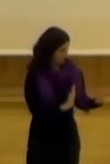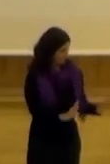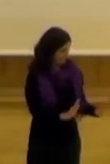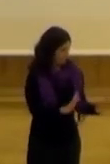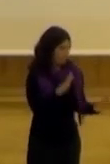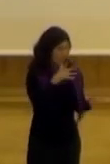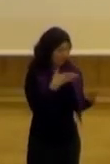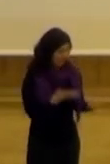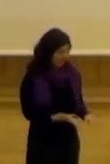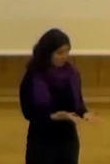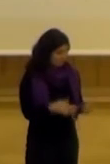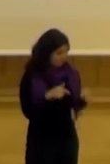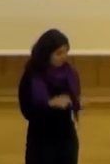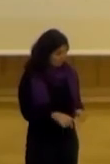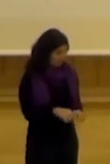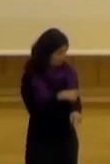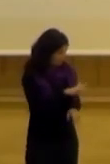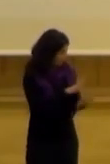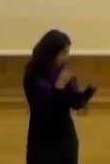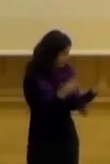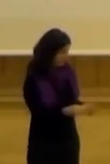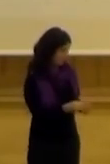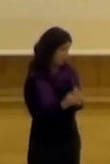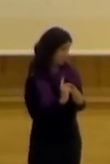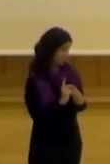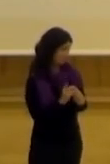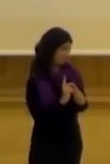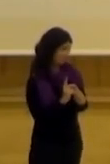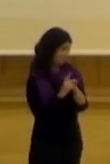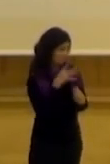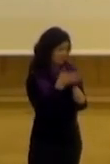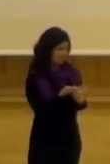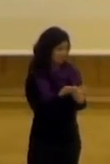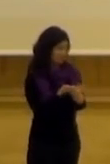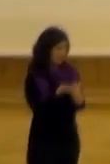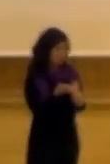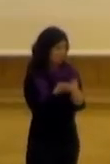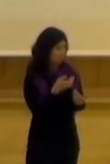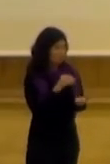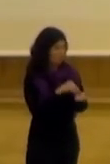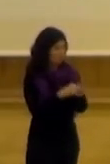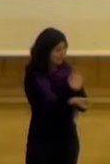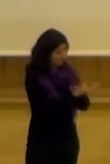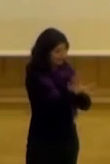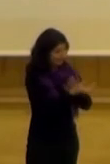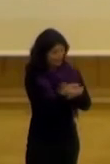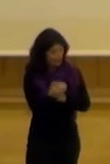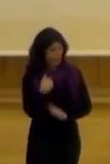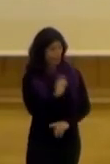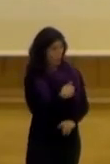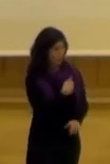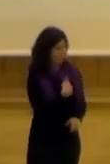pero a día de hoy eso no basta porque generalmente cuando vemos muchas comisiones